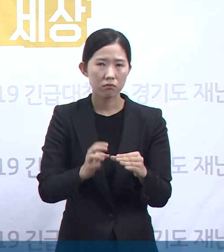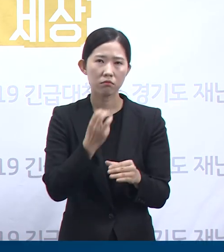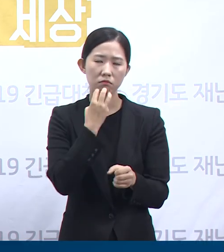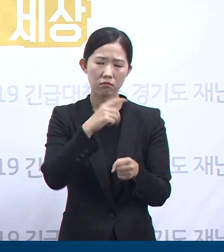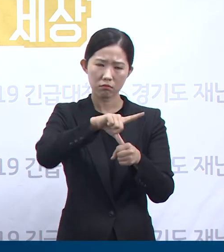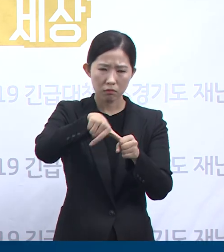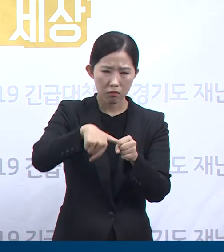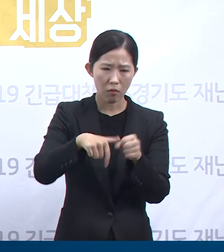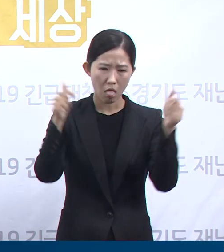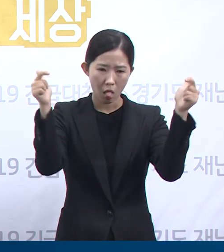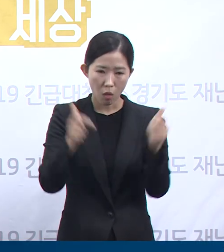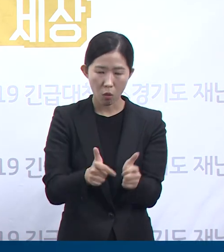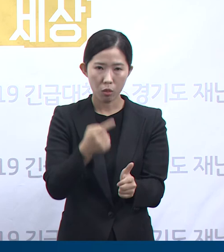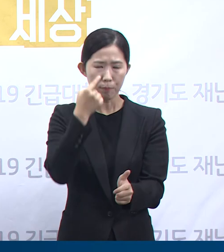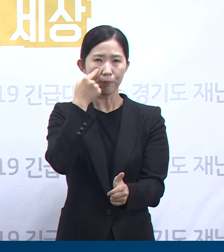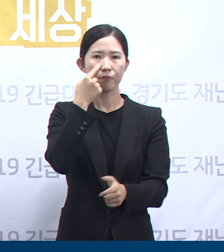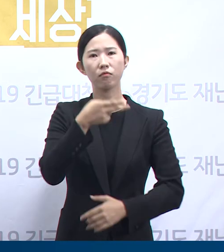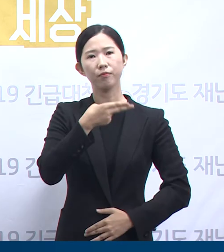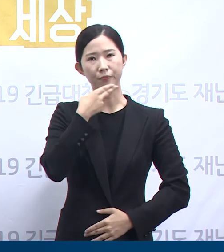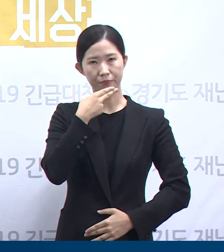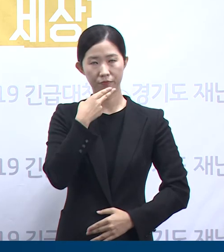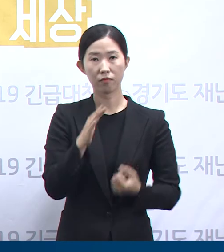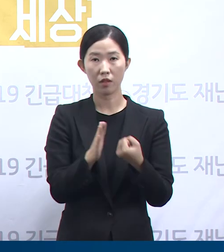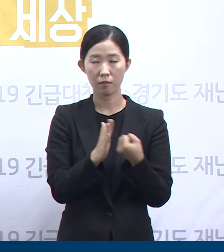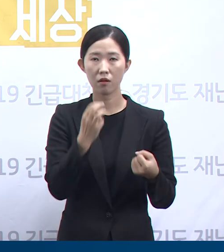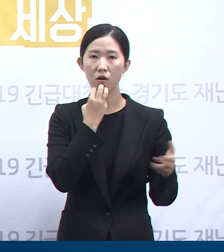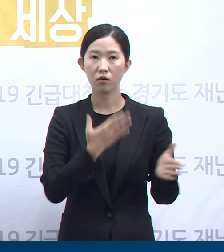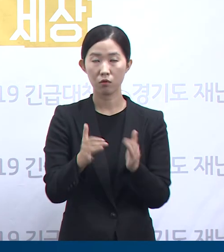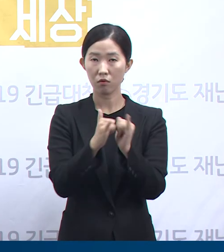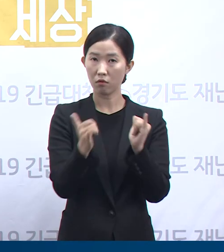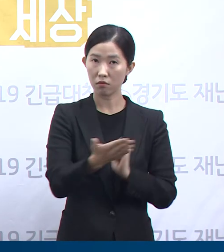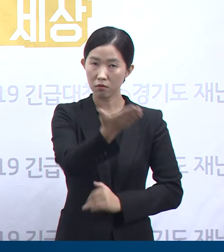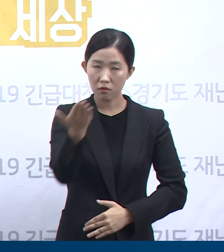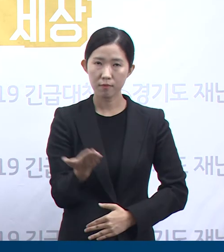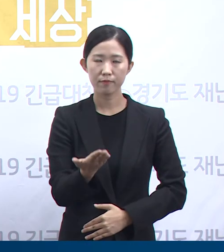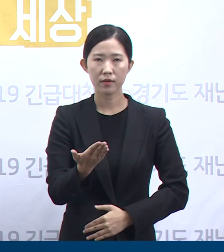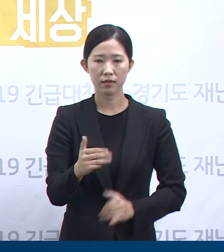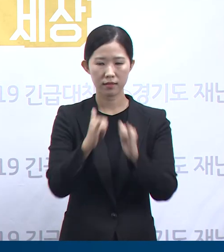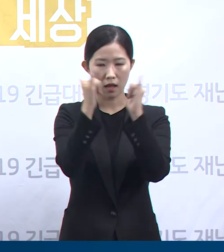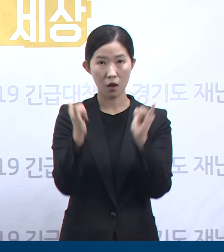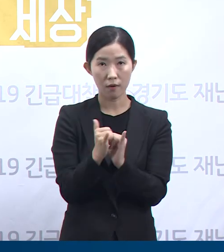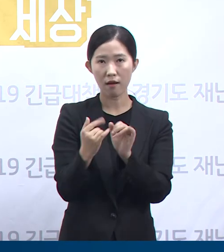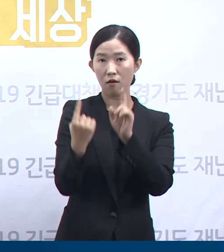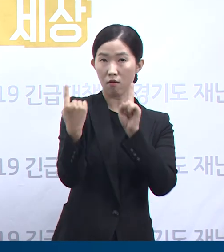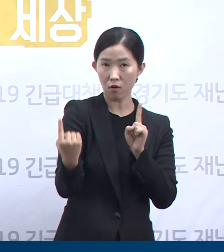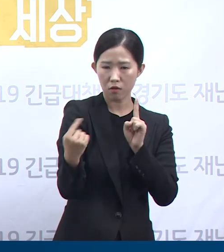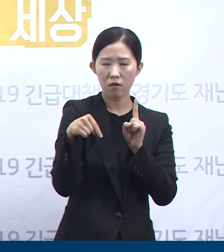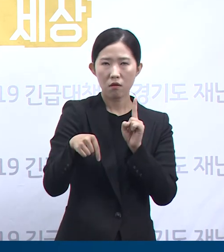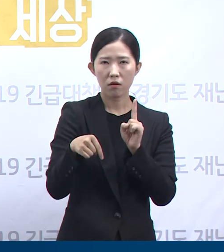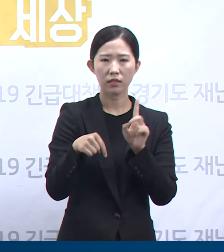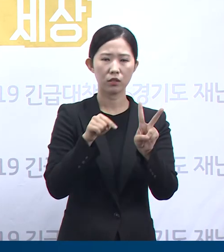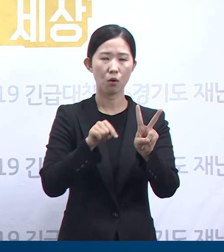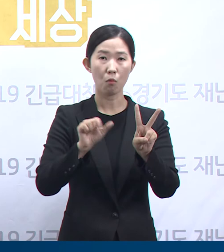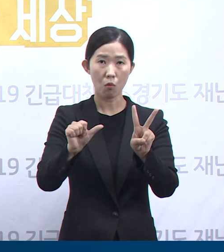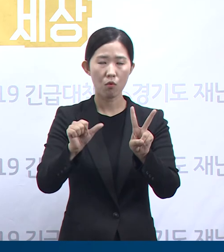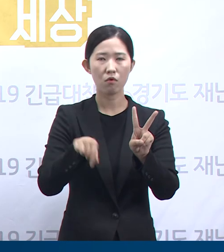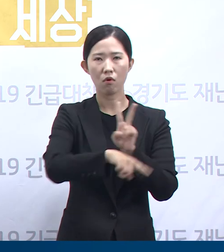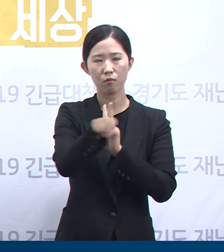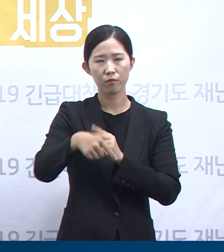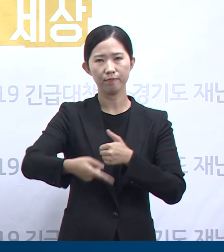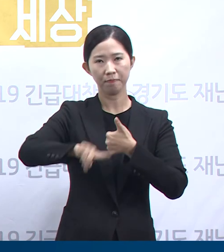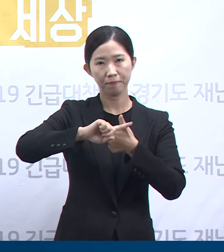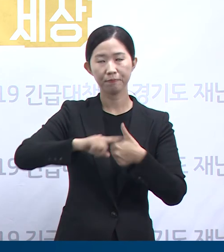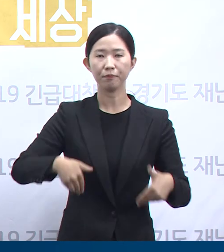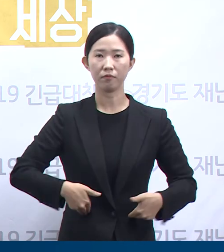코로나19 억제를 위해서는 도민 여러분의 사회적 거리두기의 적극 동참이 무엇보다 중요합니다. 사람과의 접촉 자체가